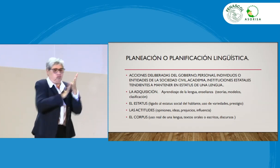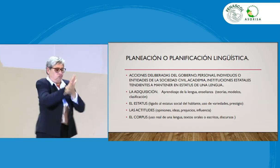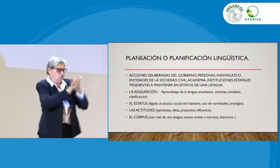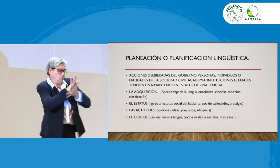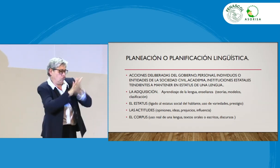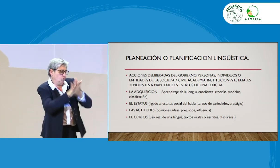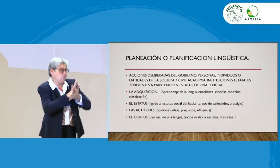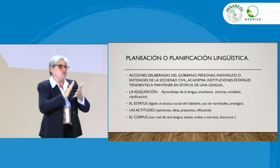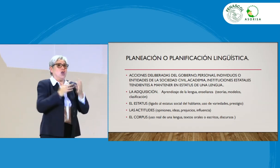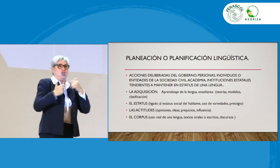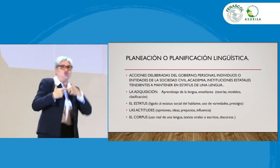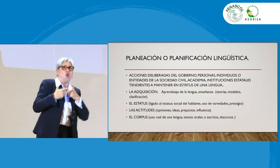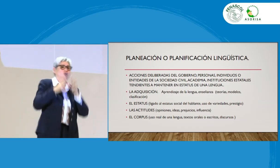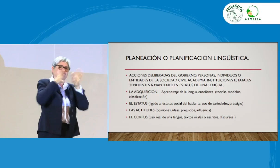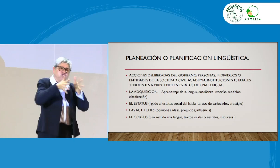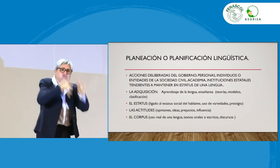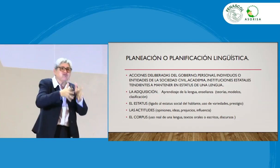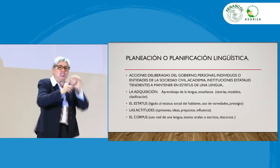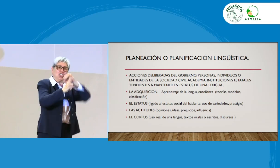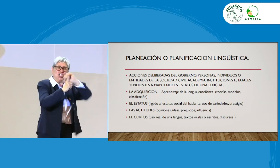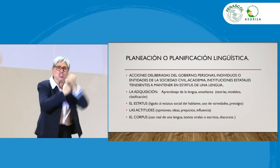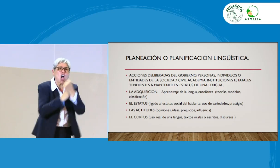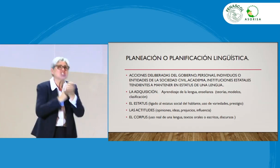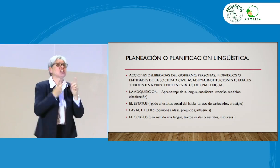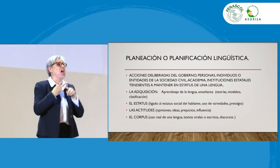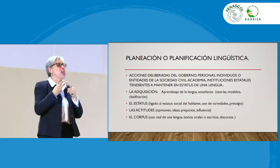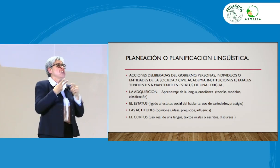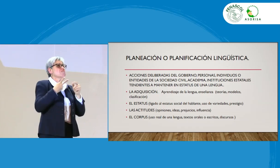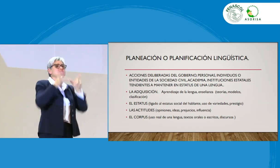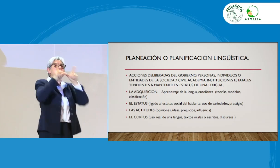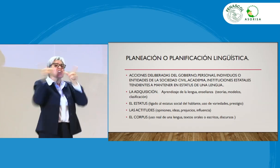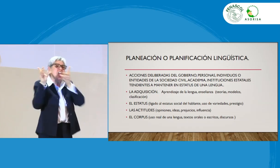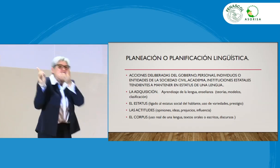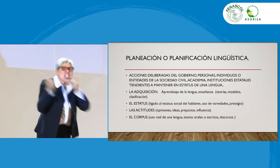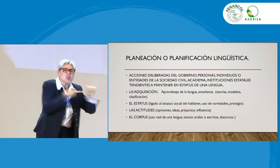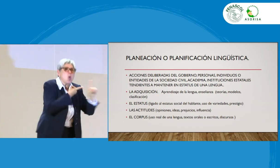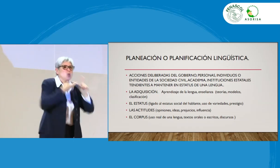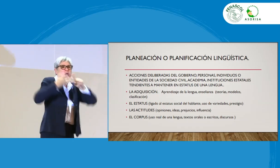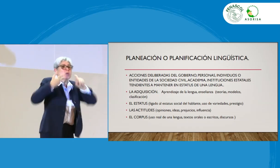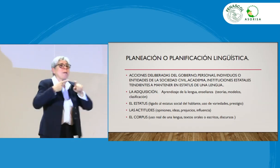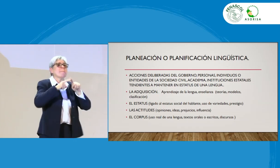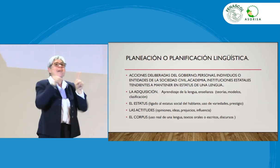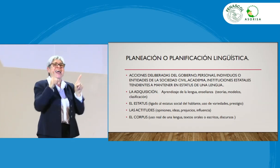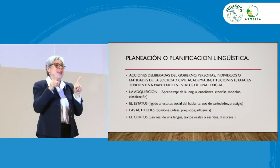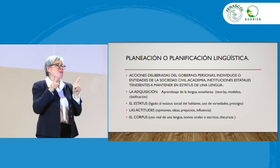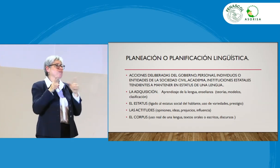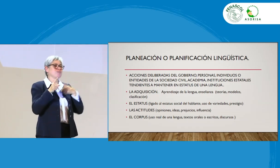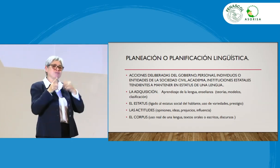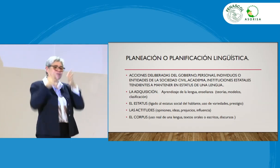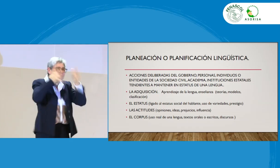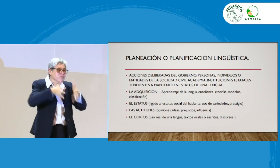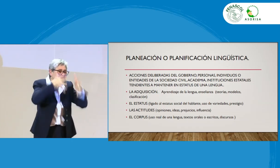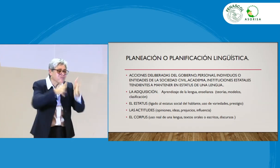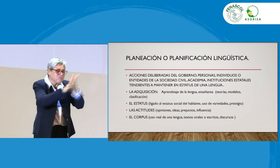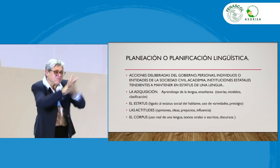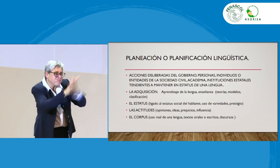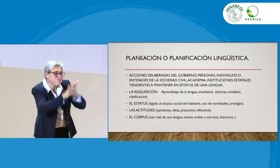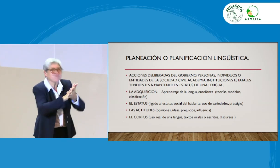sabe la lengua de señas, pero también la lengua de señas tiene aspectos sociales del discurso y demás que también van en la parte de la enseñanza.